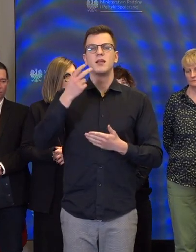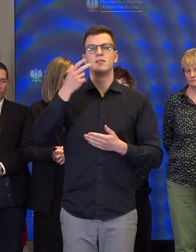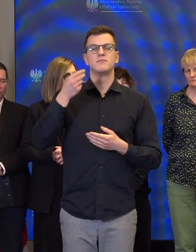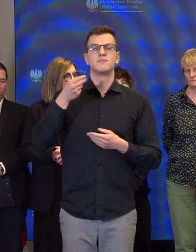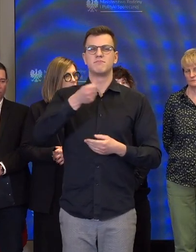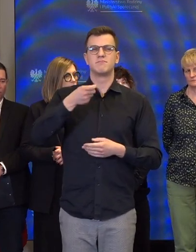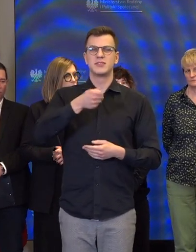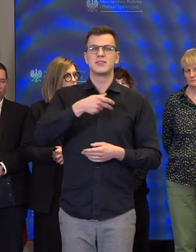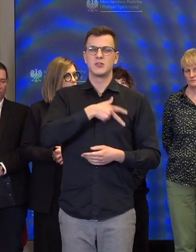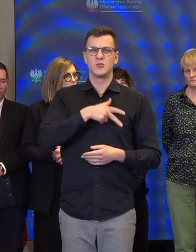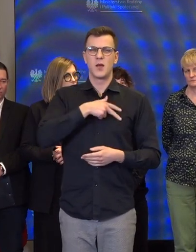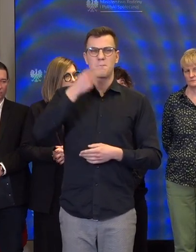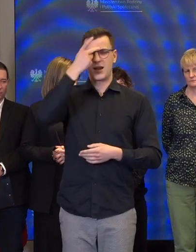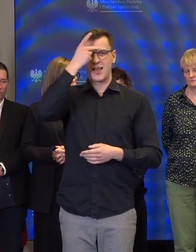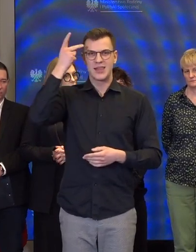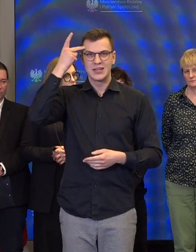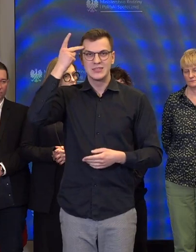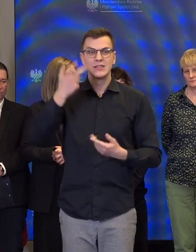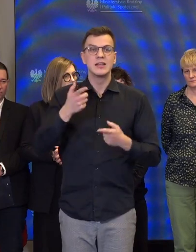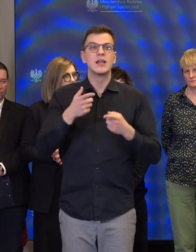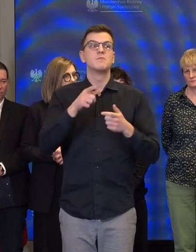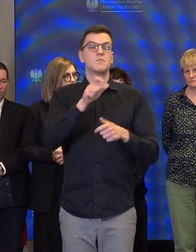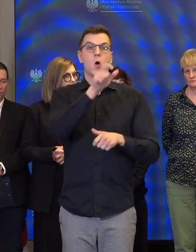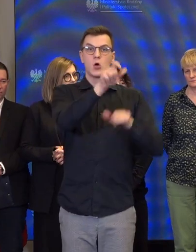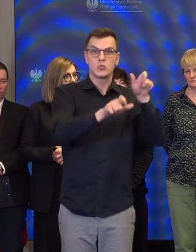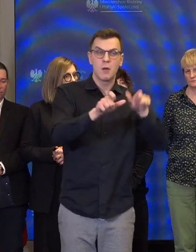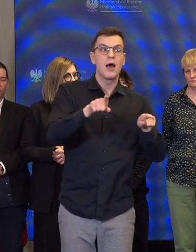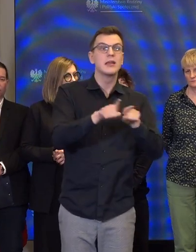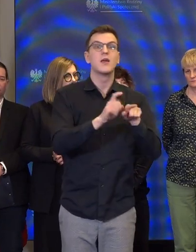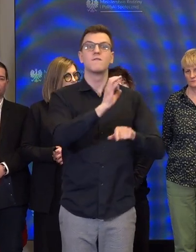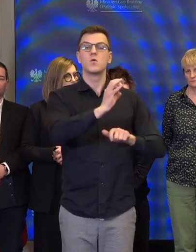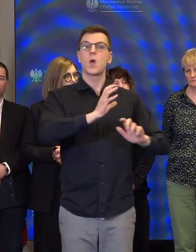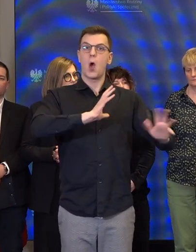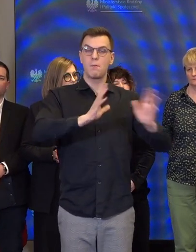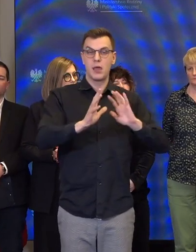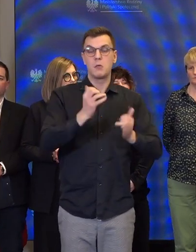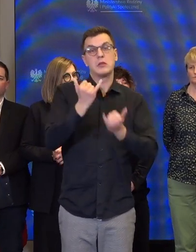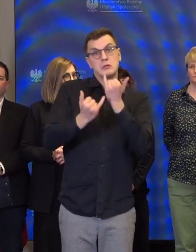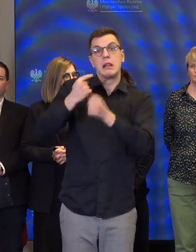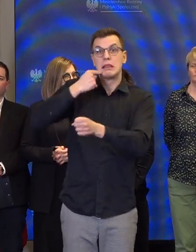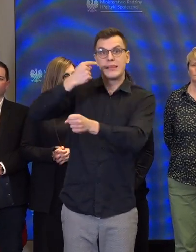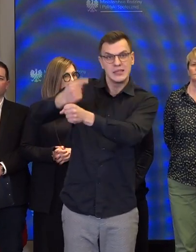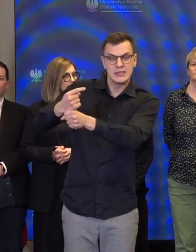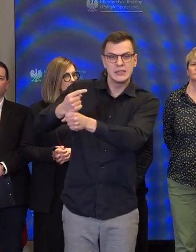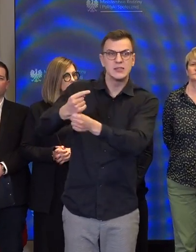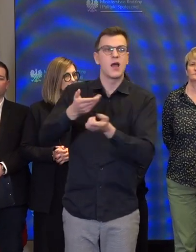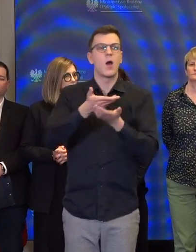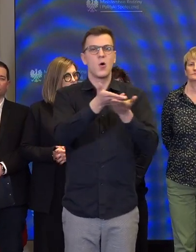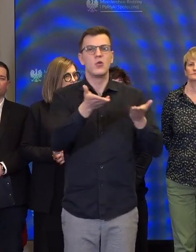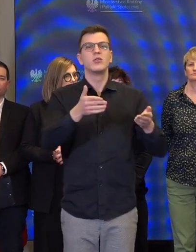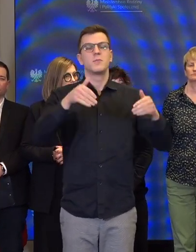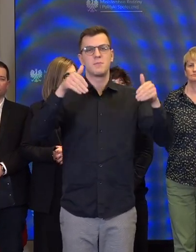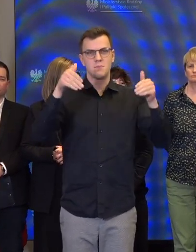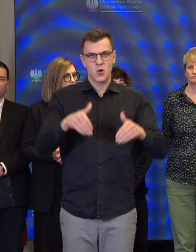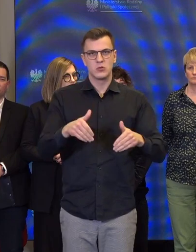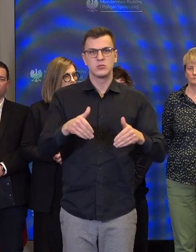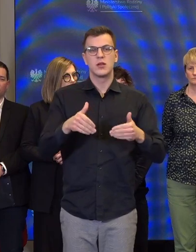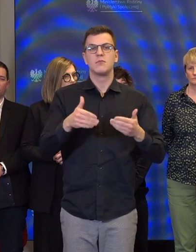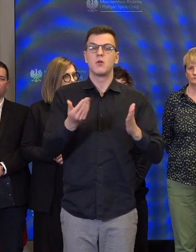osoby mogły, opiekunowie tych osób, jeżeli będzie takowa decyzja, mogły ewentualnie